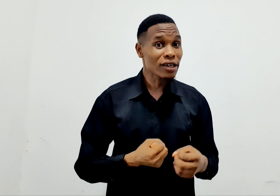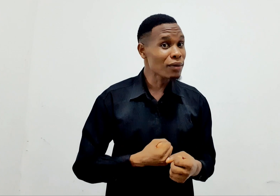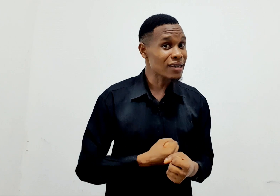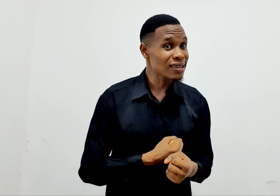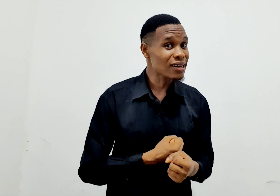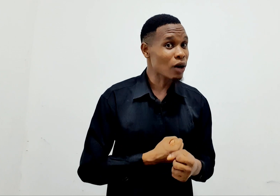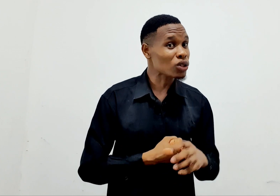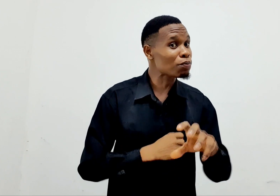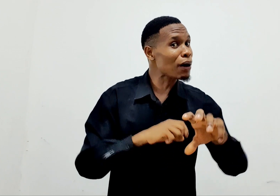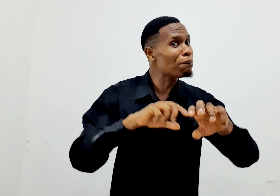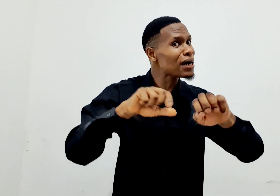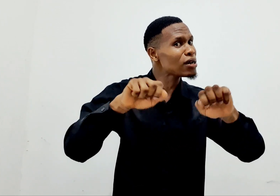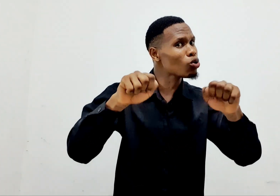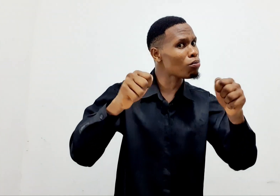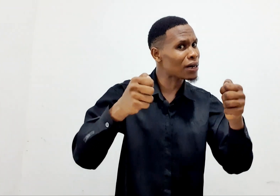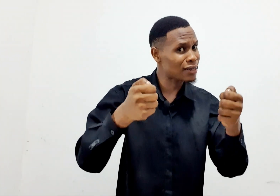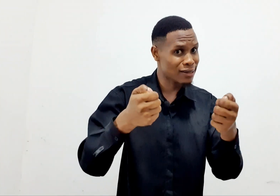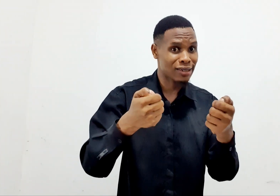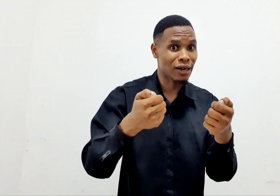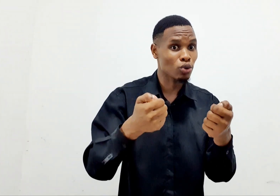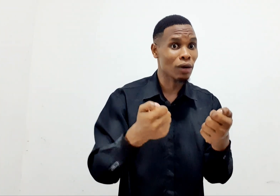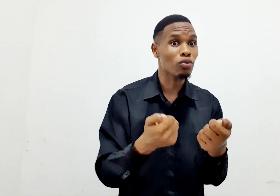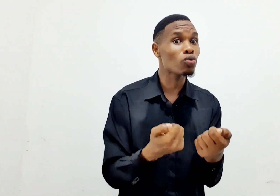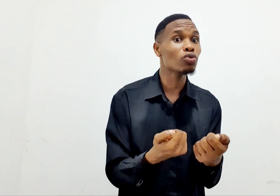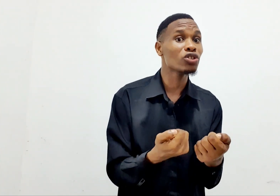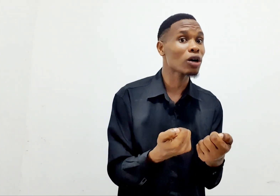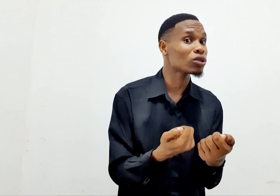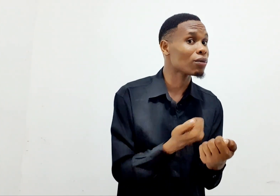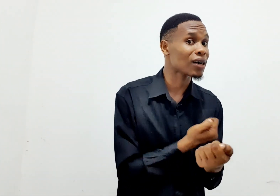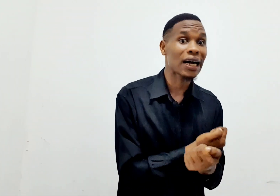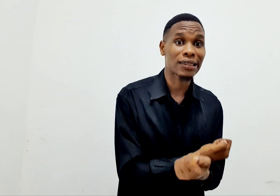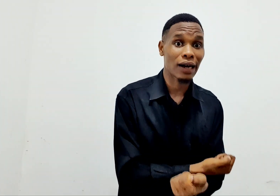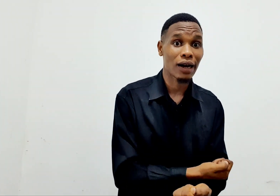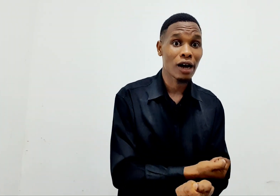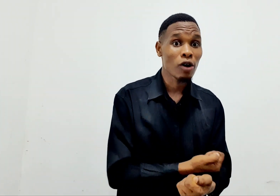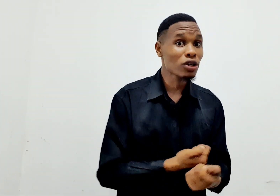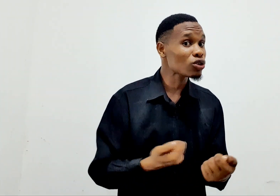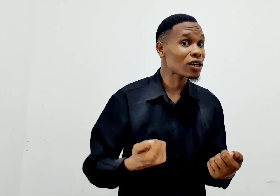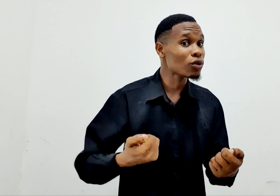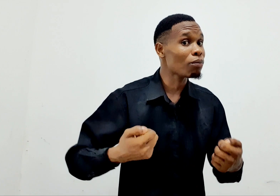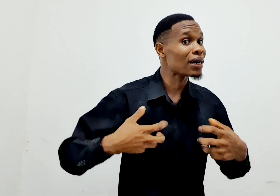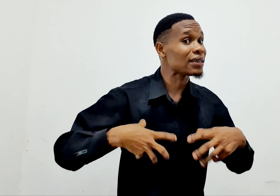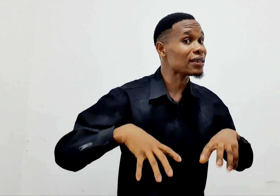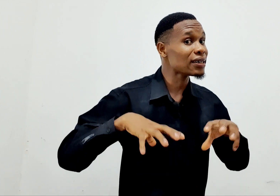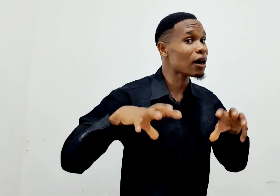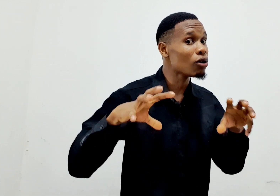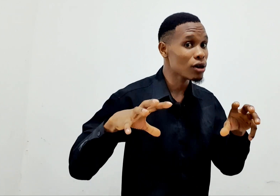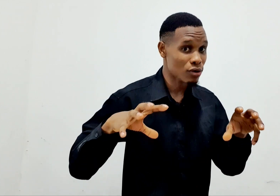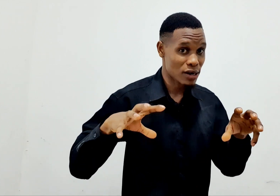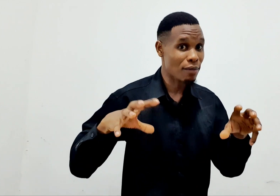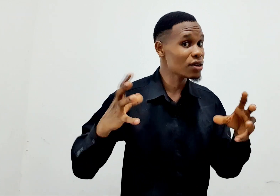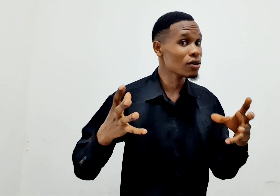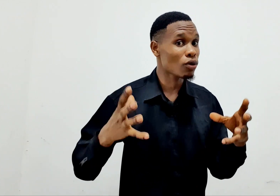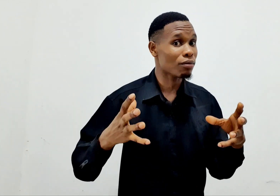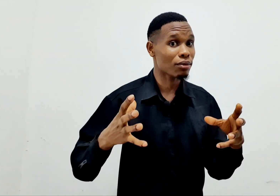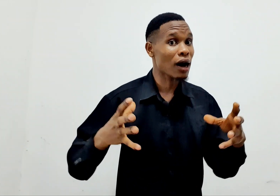wakibadirika usipambane kumbadirisha. Utamukunja, utamukata. Unashota kiwa badirika wewe na mini kwamba.